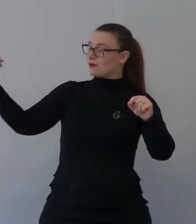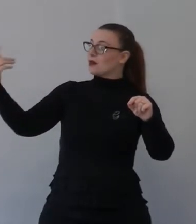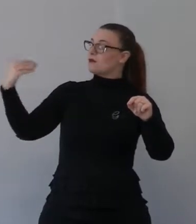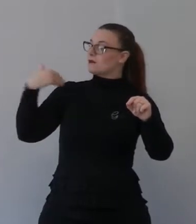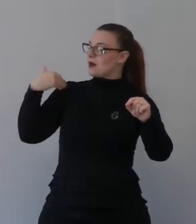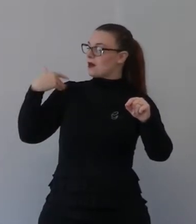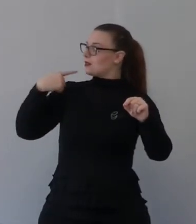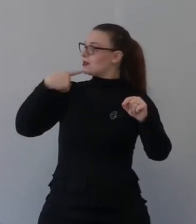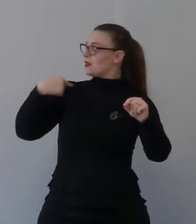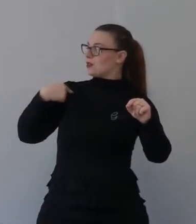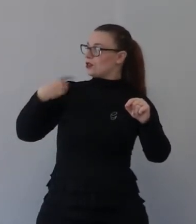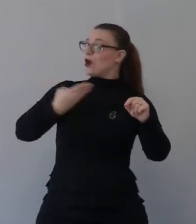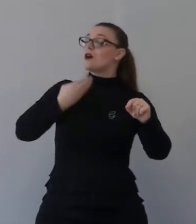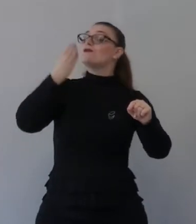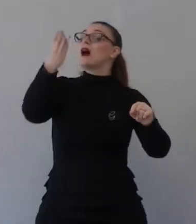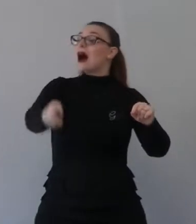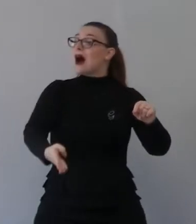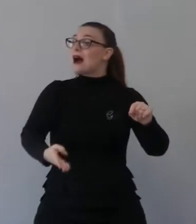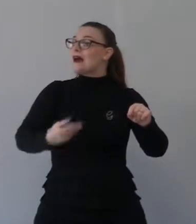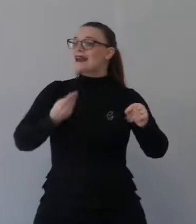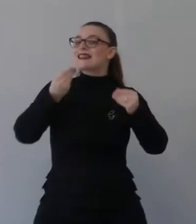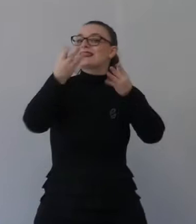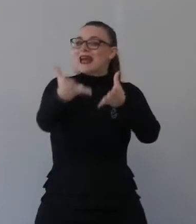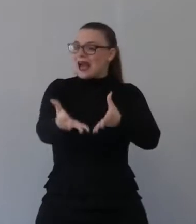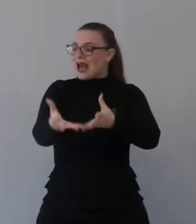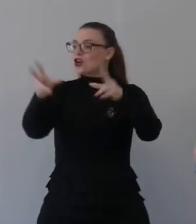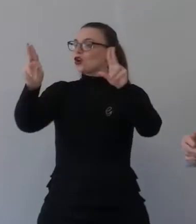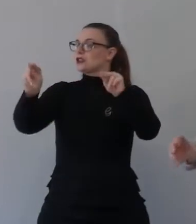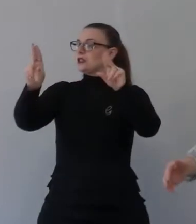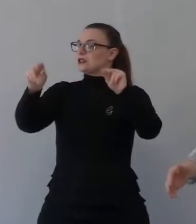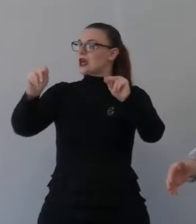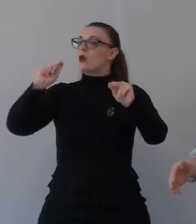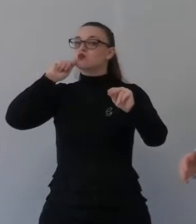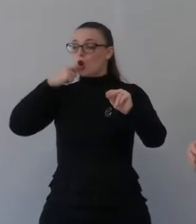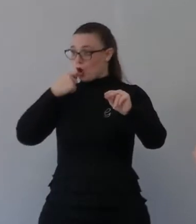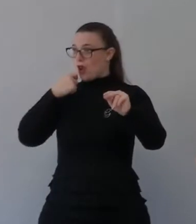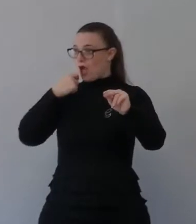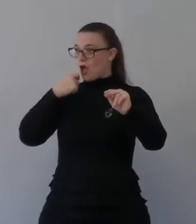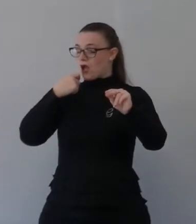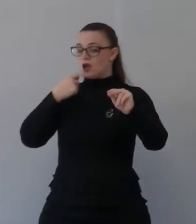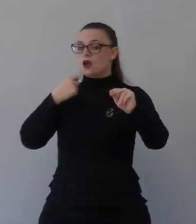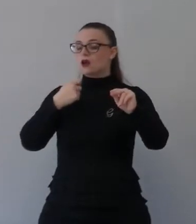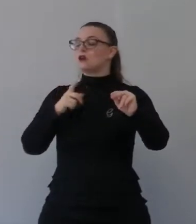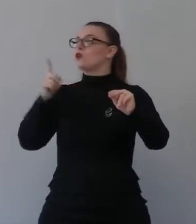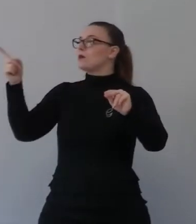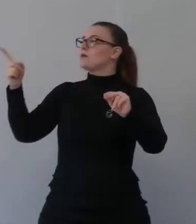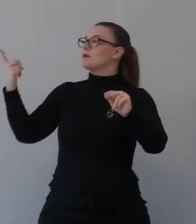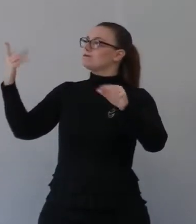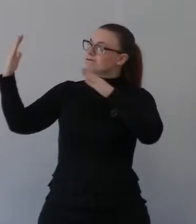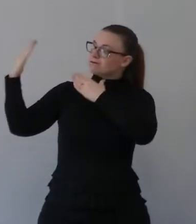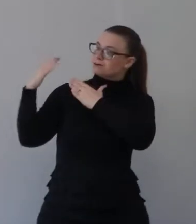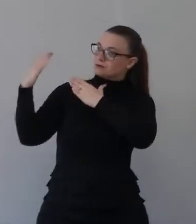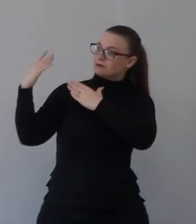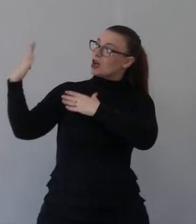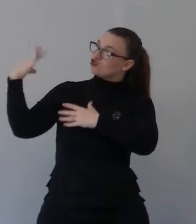inviato per regare una buona notizia agli umili, eccetera, eccetera, eccetera, eccetera, e mi ha unto. Questo significa che io sono